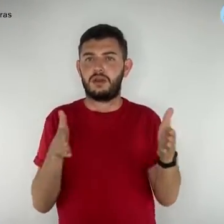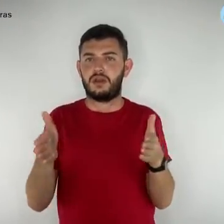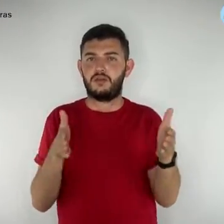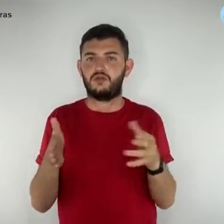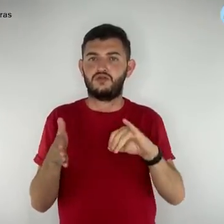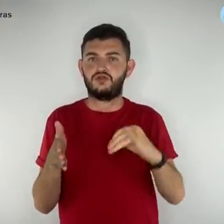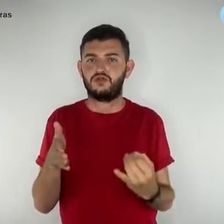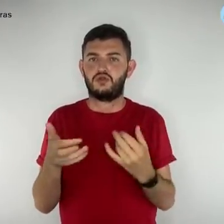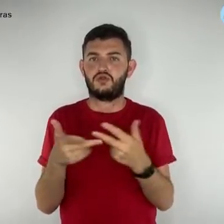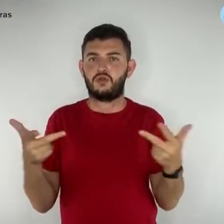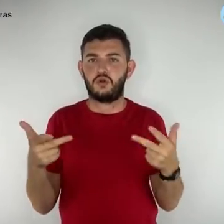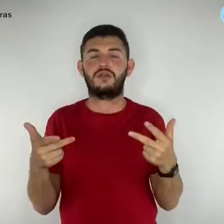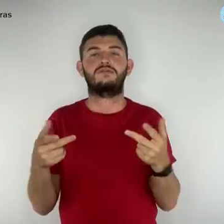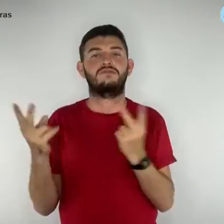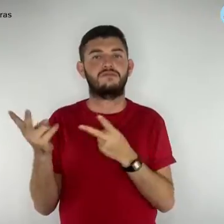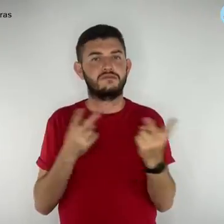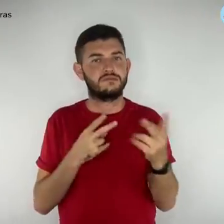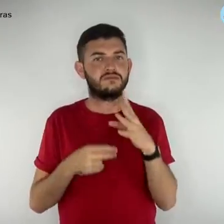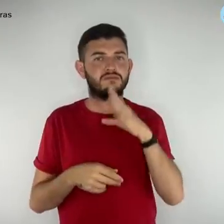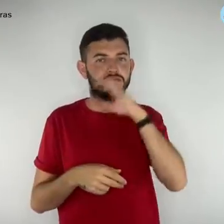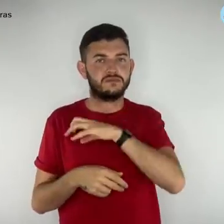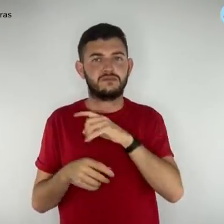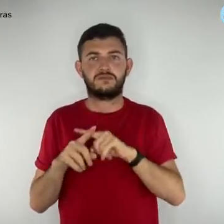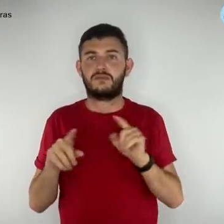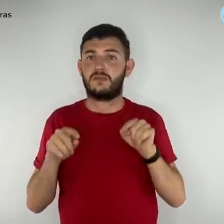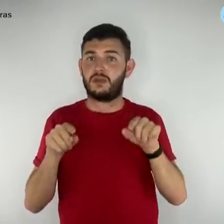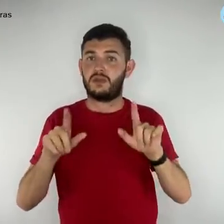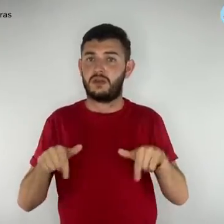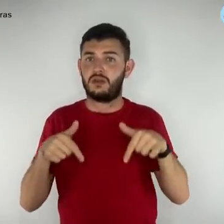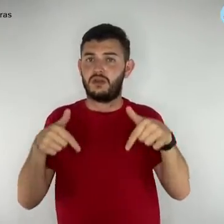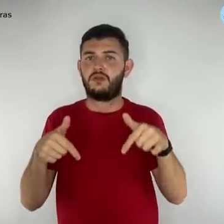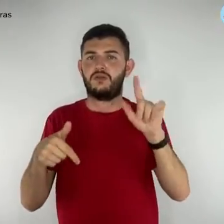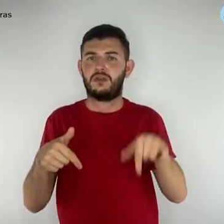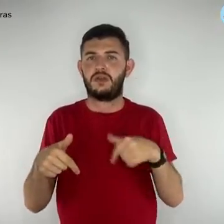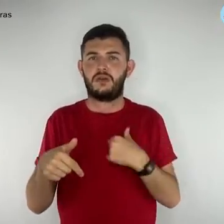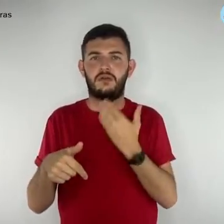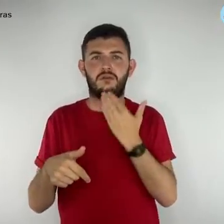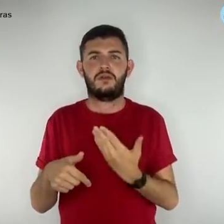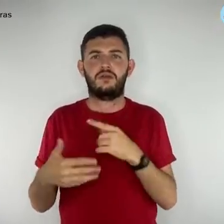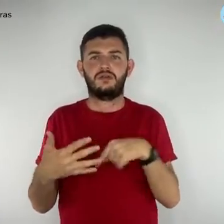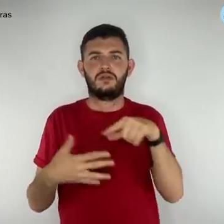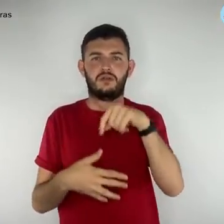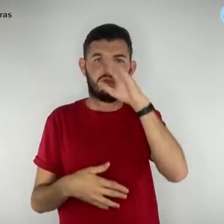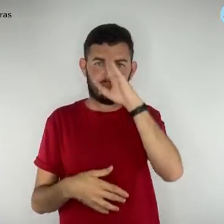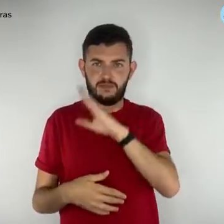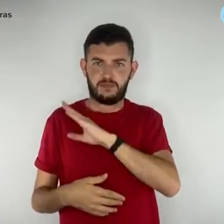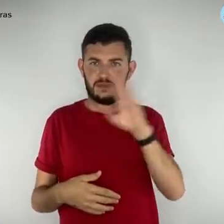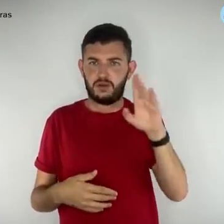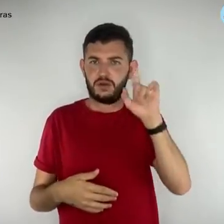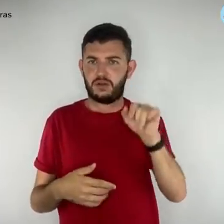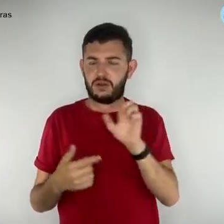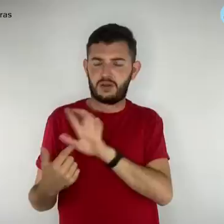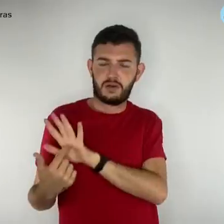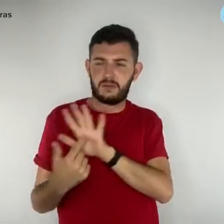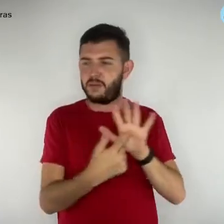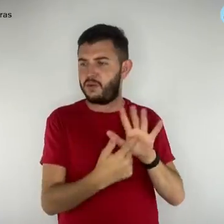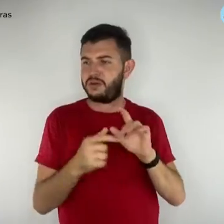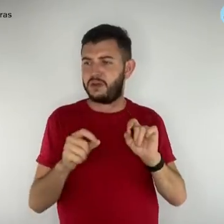continua. Essa tem sido uma reivindicação prioritária levada às mesas de